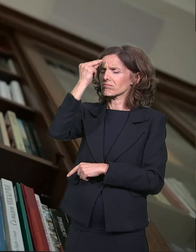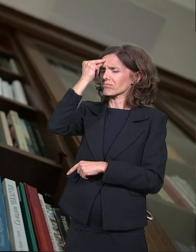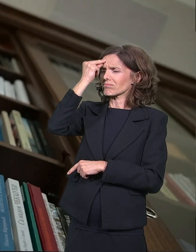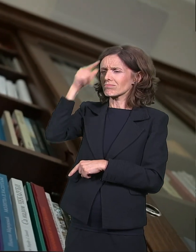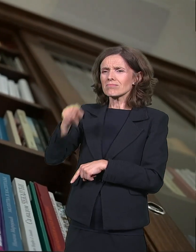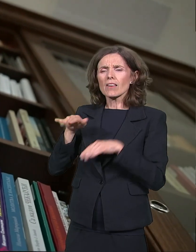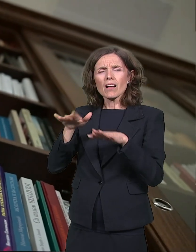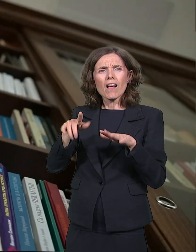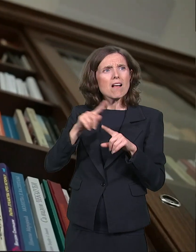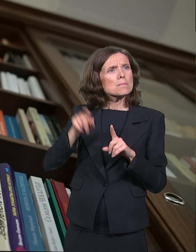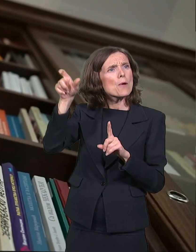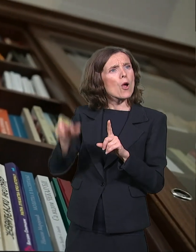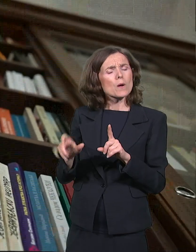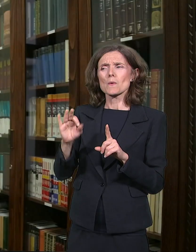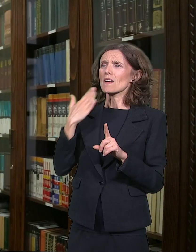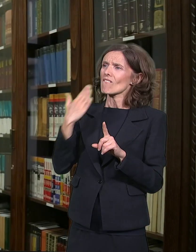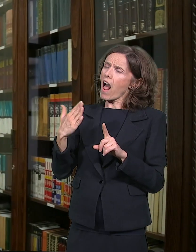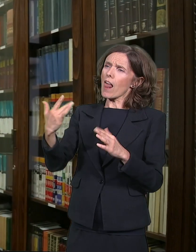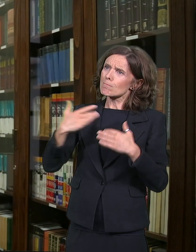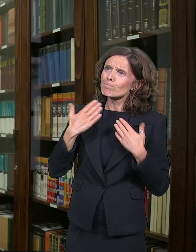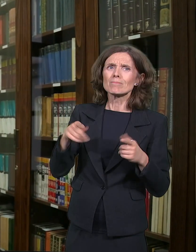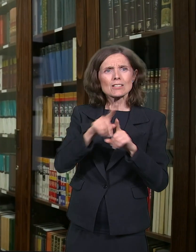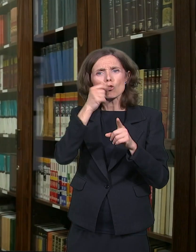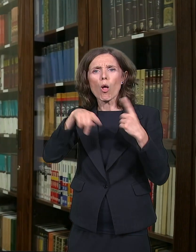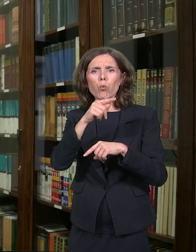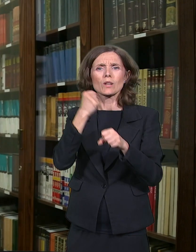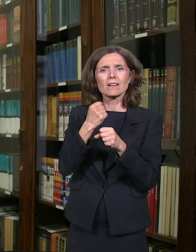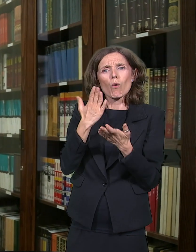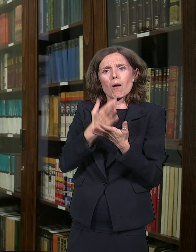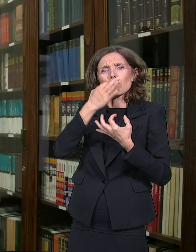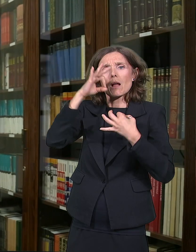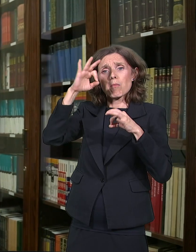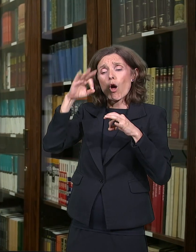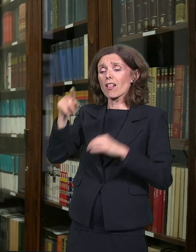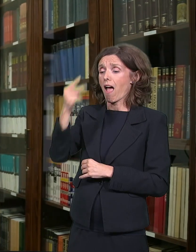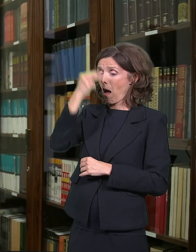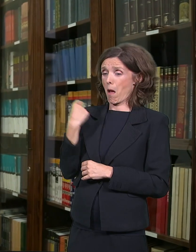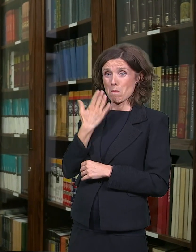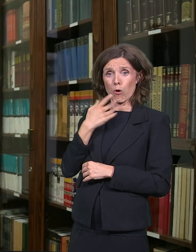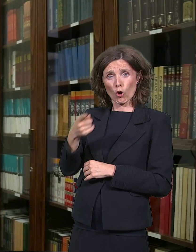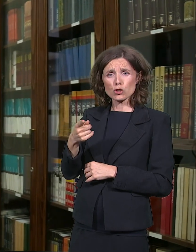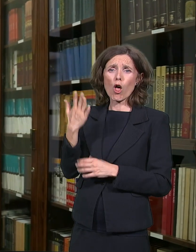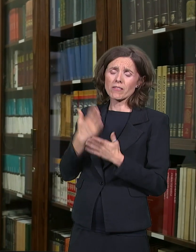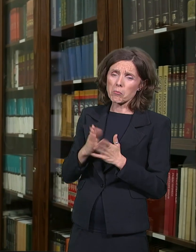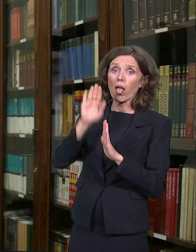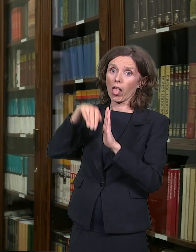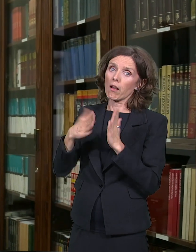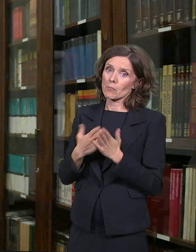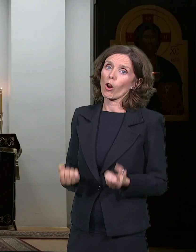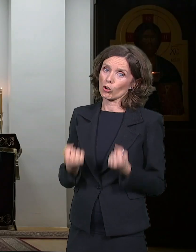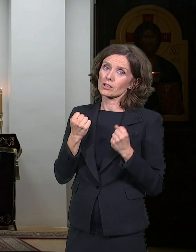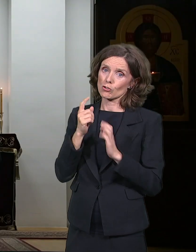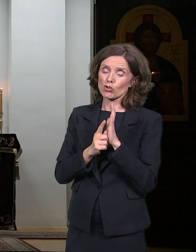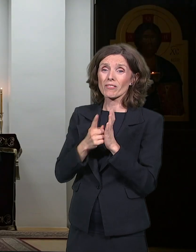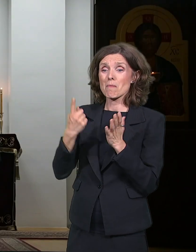i težnju ka boljem životu. Bogoslovija je preživela mnoga teška vremena, a najteže je doživela 1999.